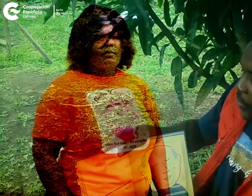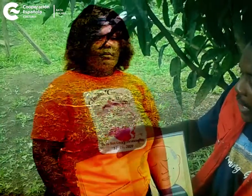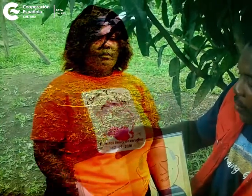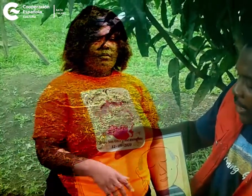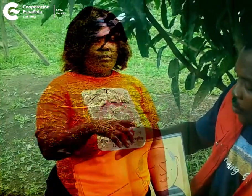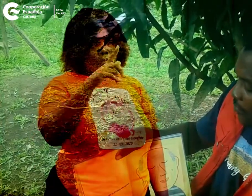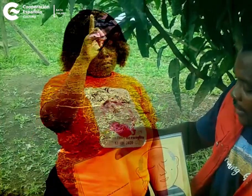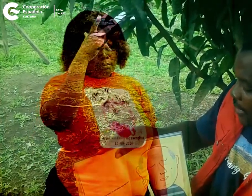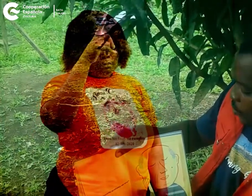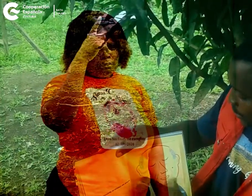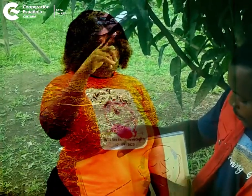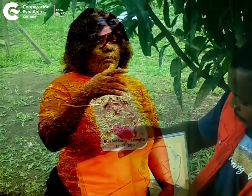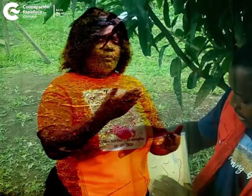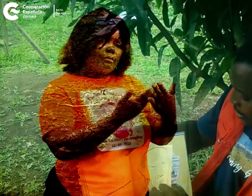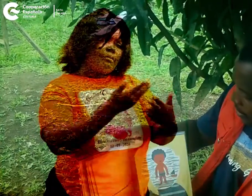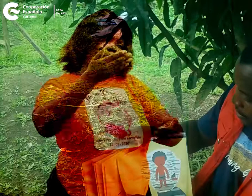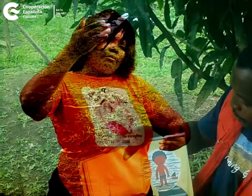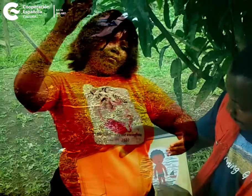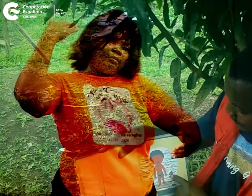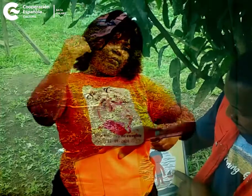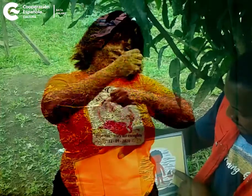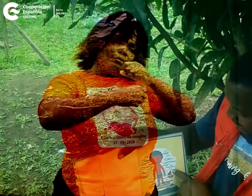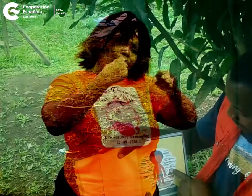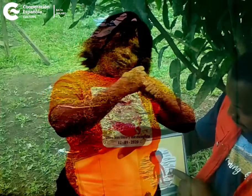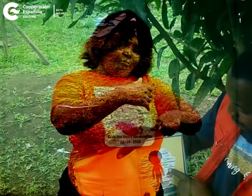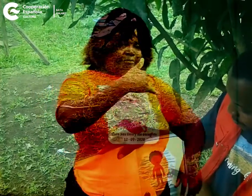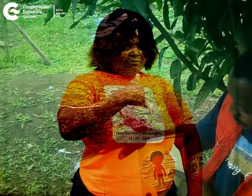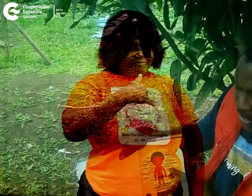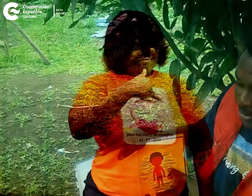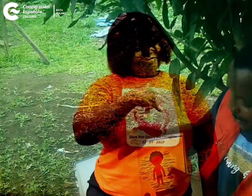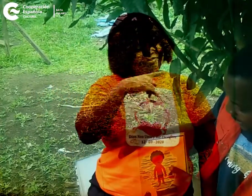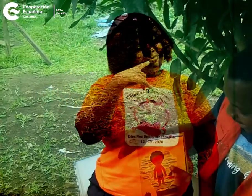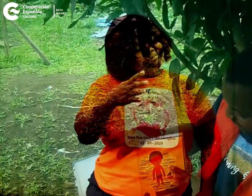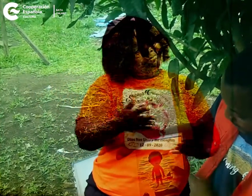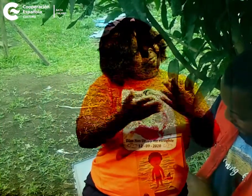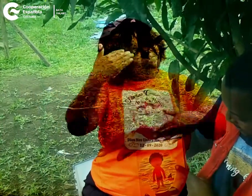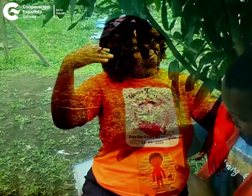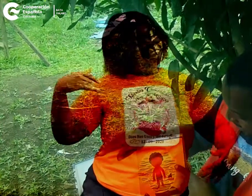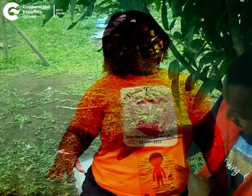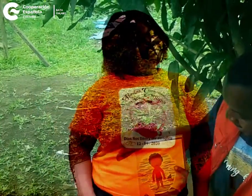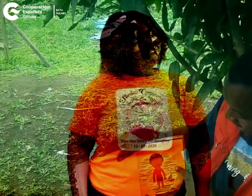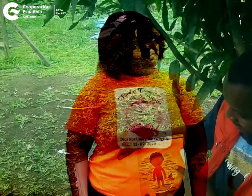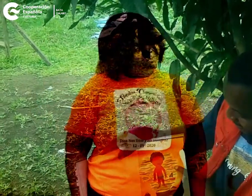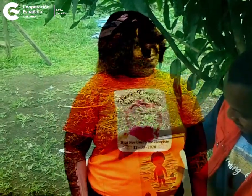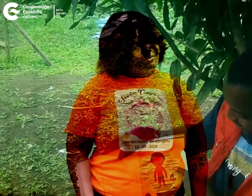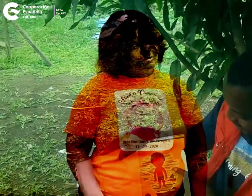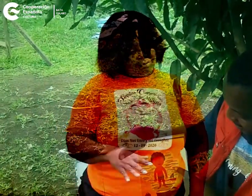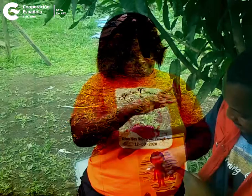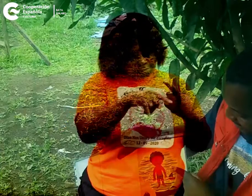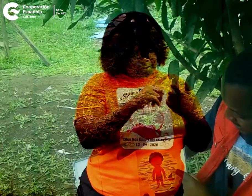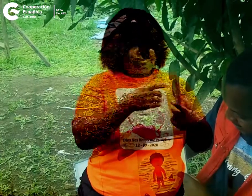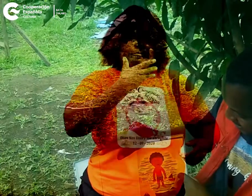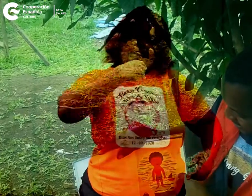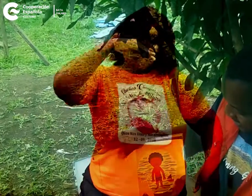luciano recuerda su infancia con ternura yo también guau cuando yo era no cuando yo era